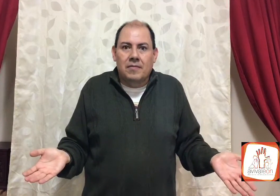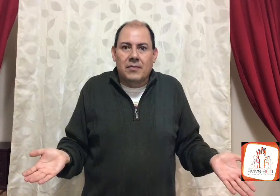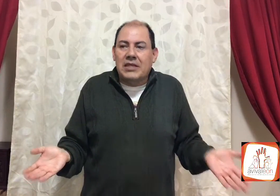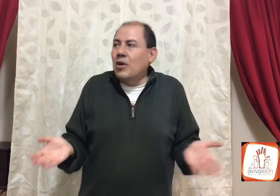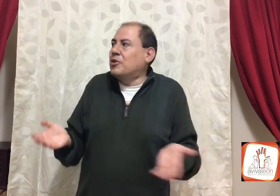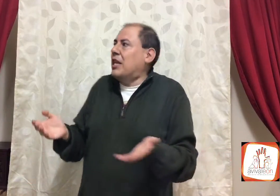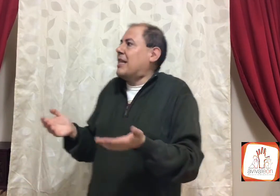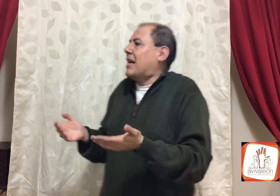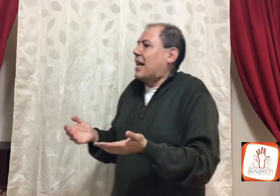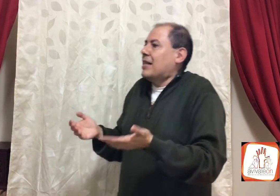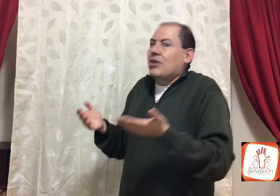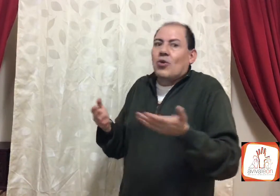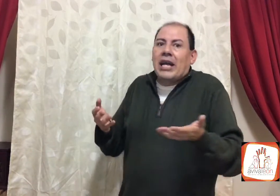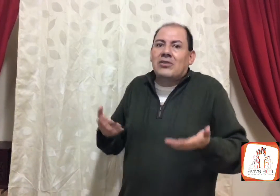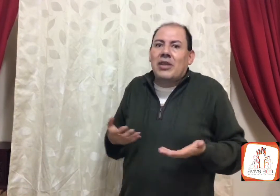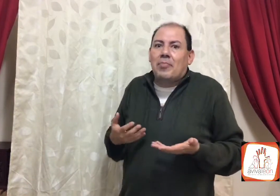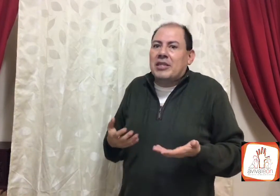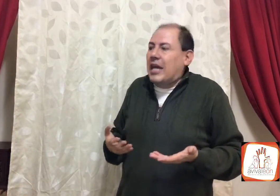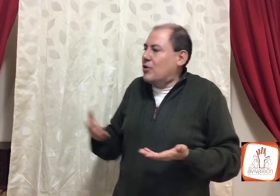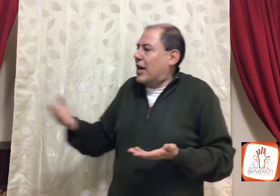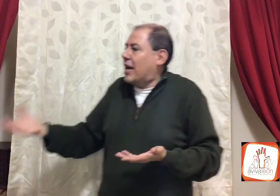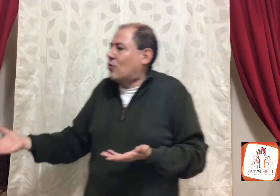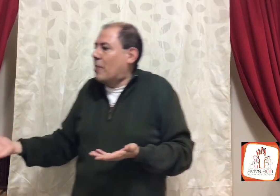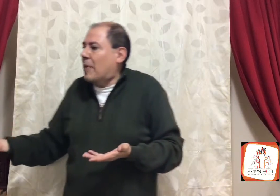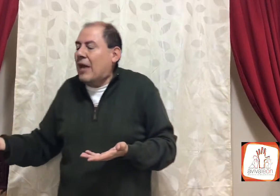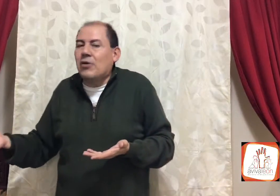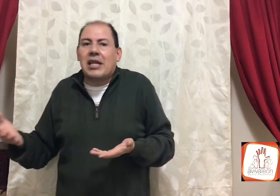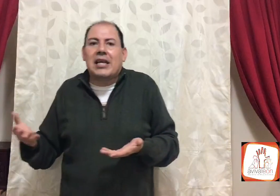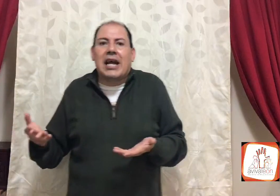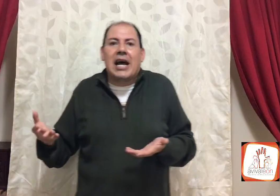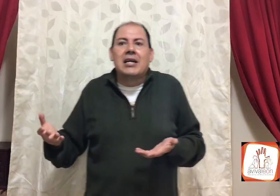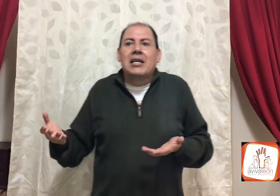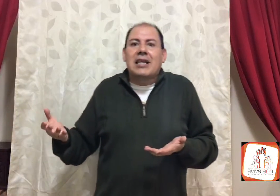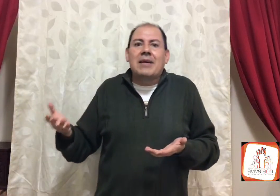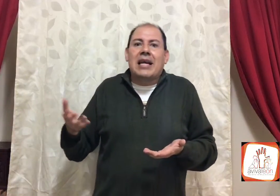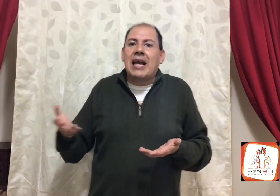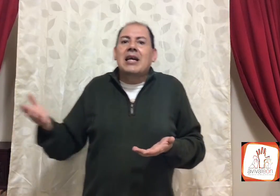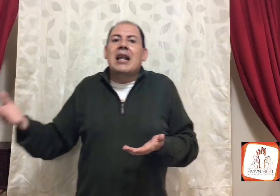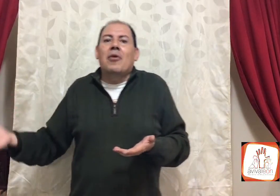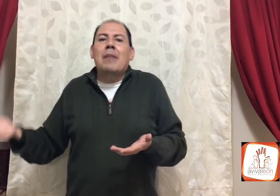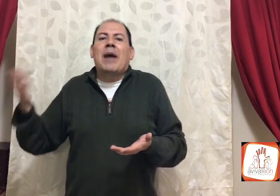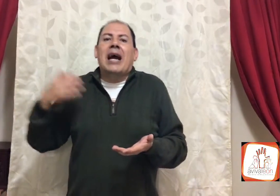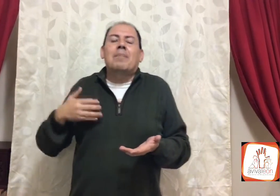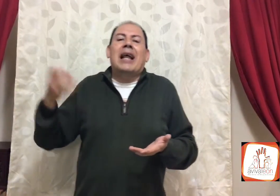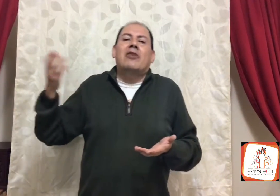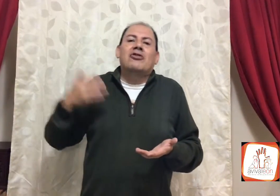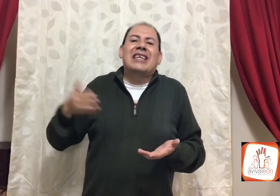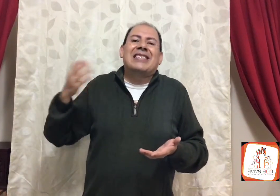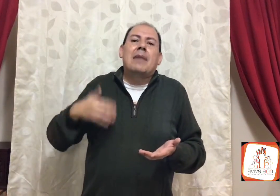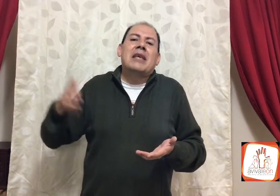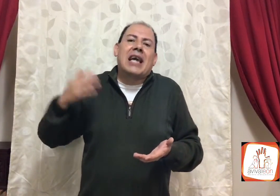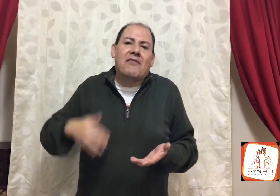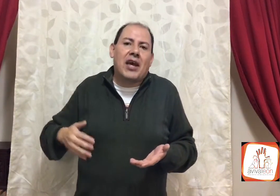es como si le dijeran, tú que eres un empresario, llegar a tu empleado, y te dijera, ¿sabe qué? le voy a pagar para que usted sea mi jefe,